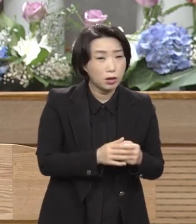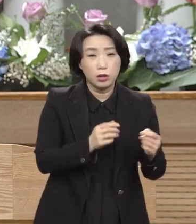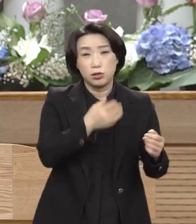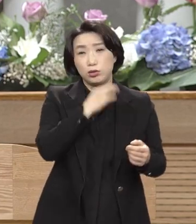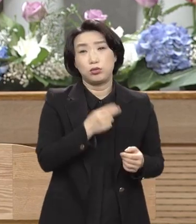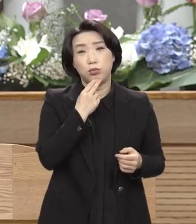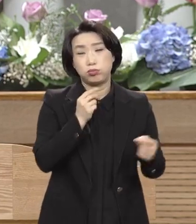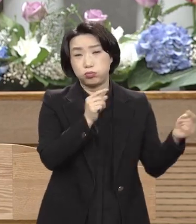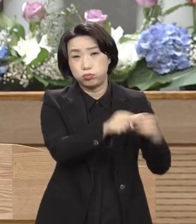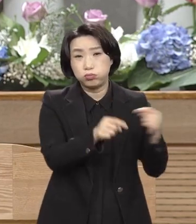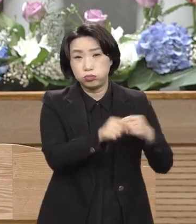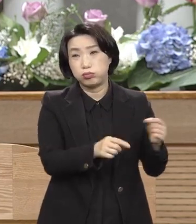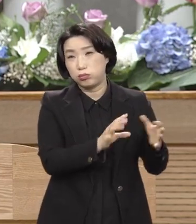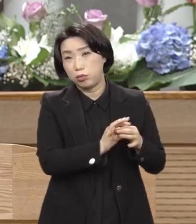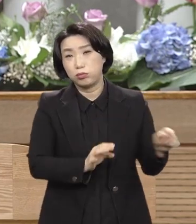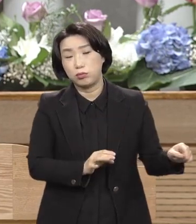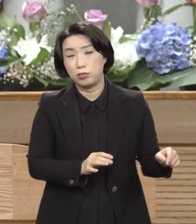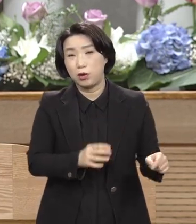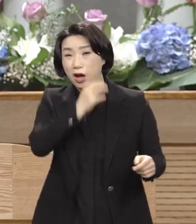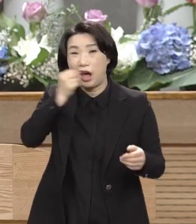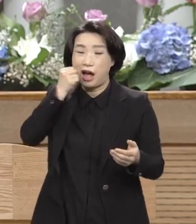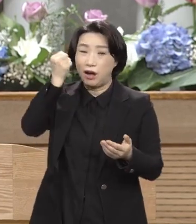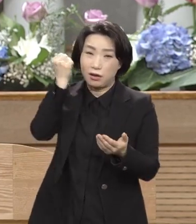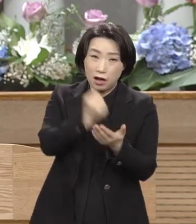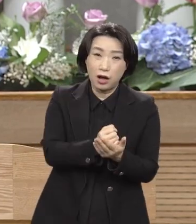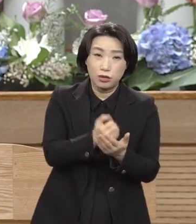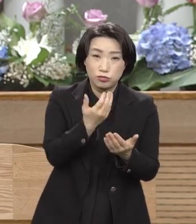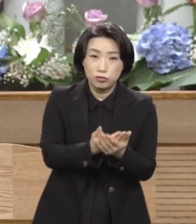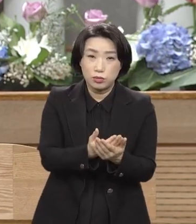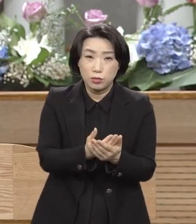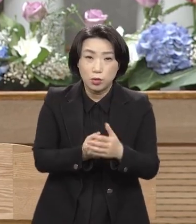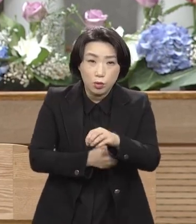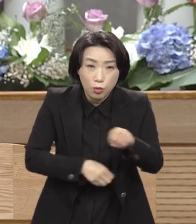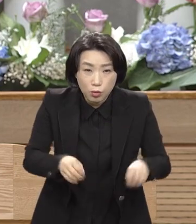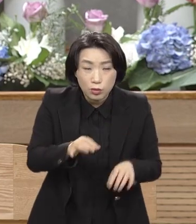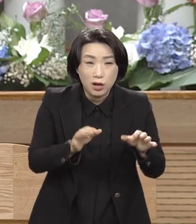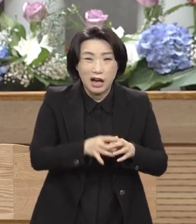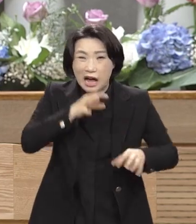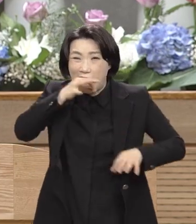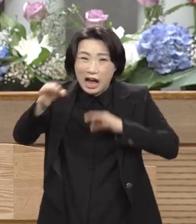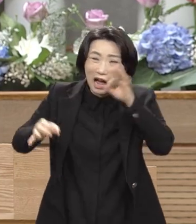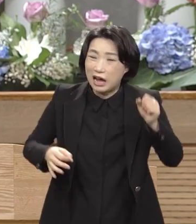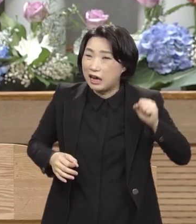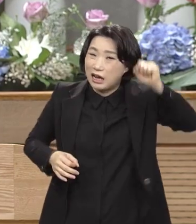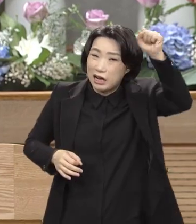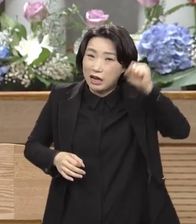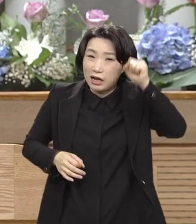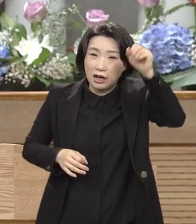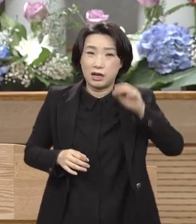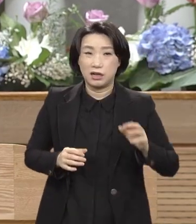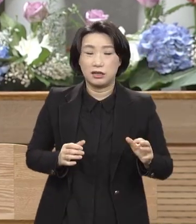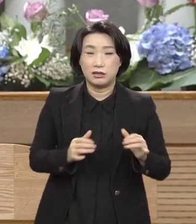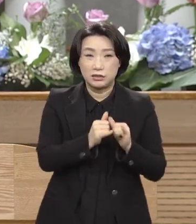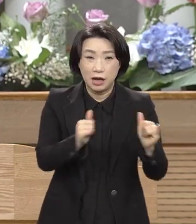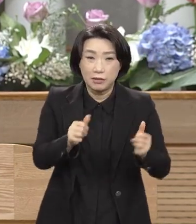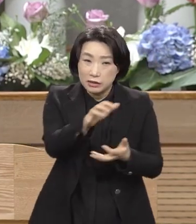아무 효염이 없다는 거예요. 도이요. 막 아우성 치며. 밀란. 다시만 더